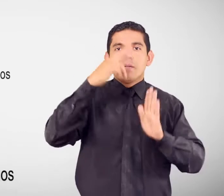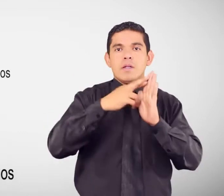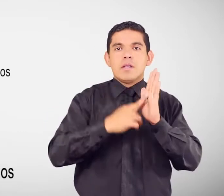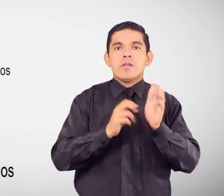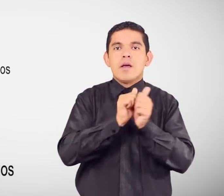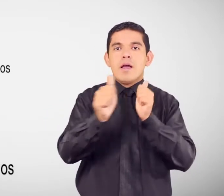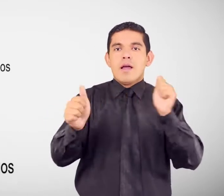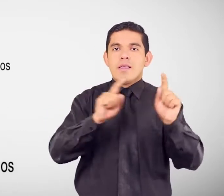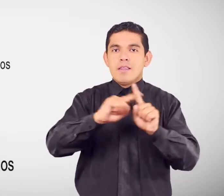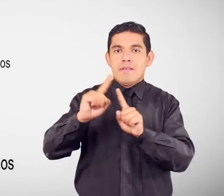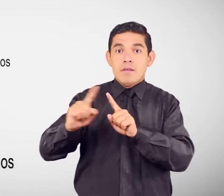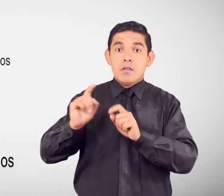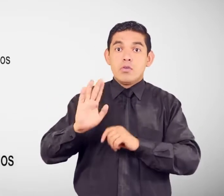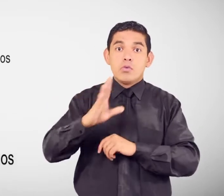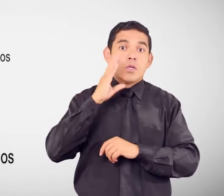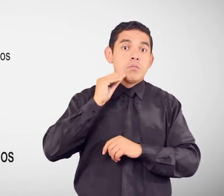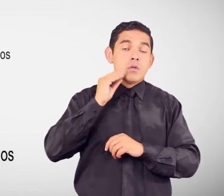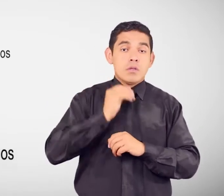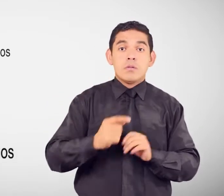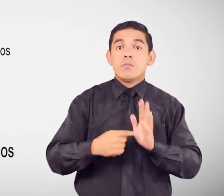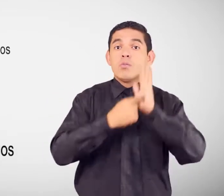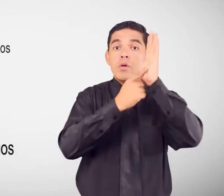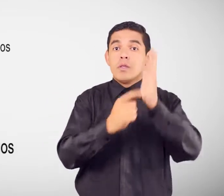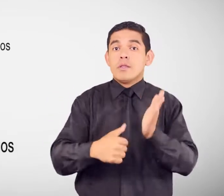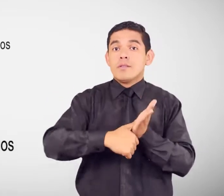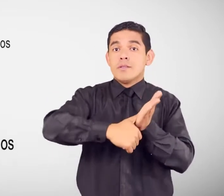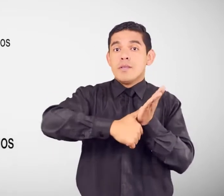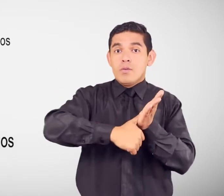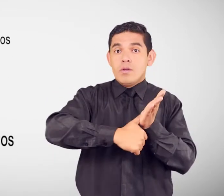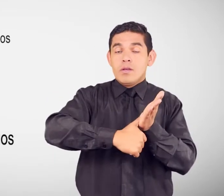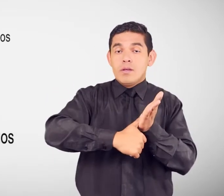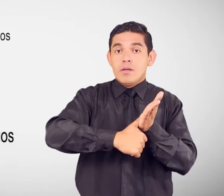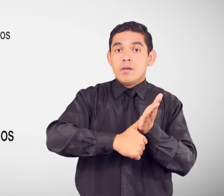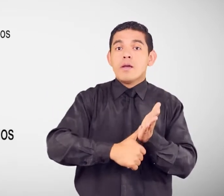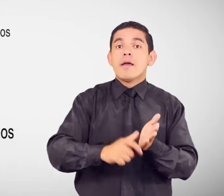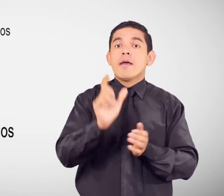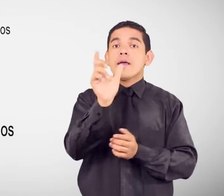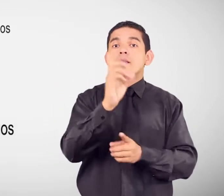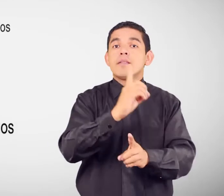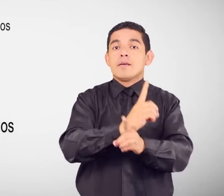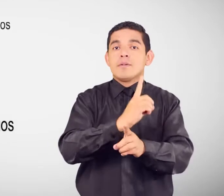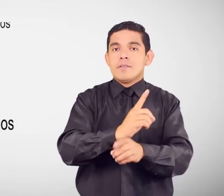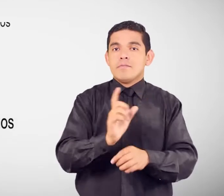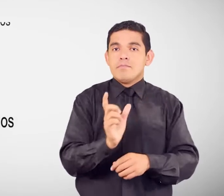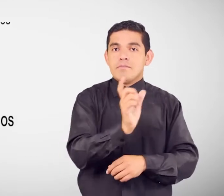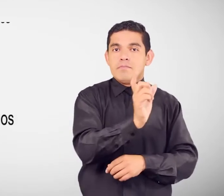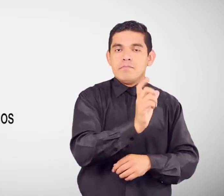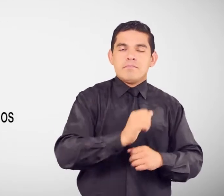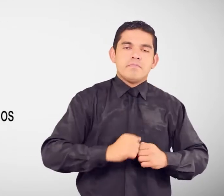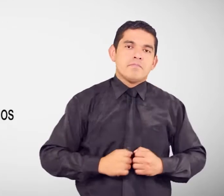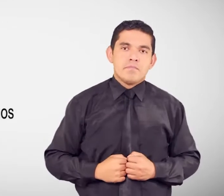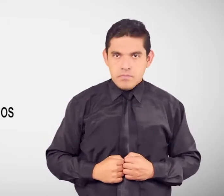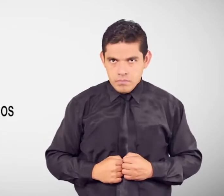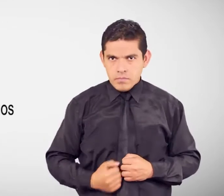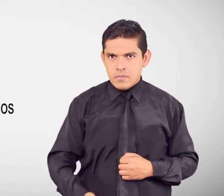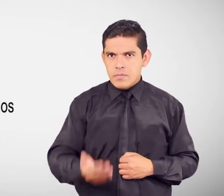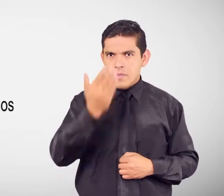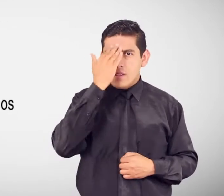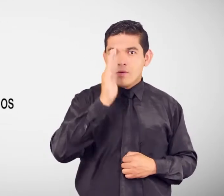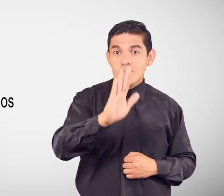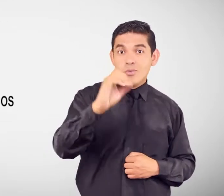Carnet de discapacidad Conoce cuáles son Tus derechos Y obligaciones En materia de Protección social